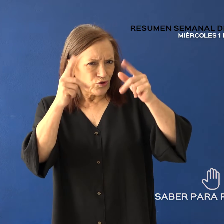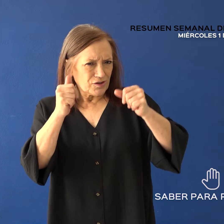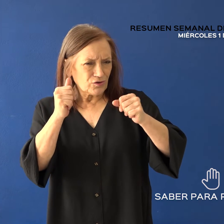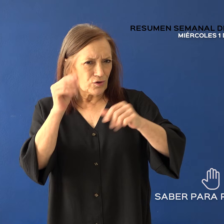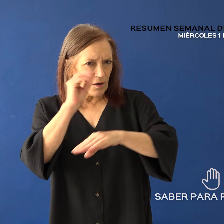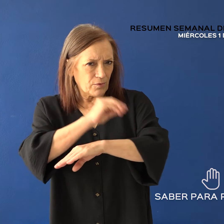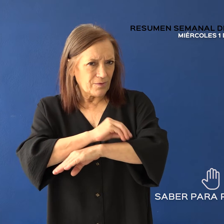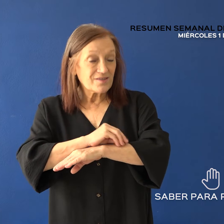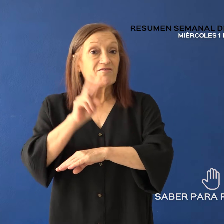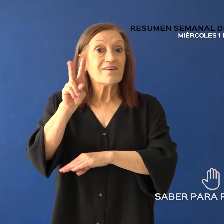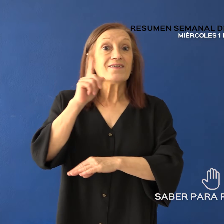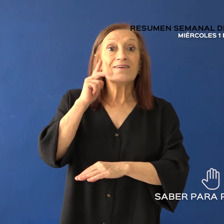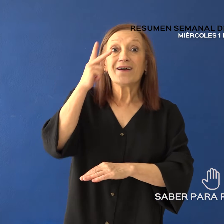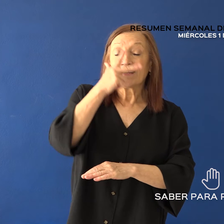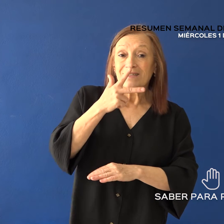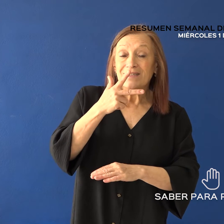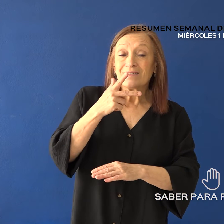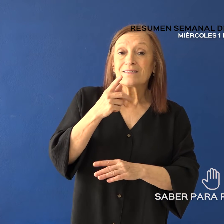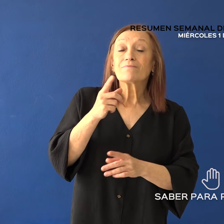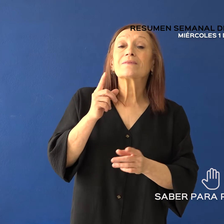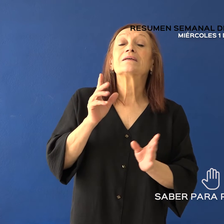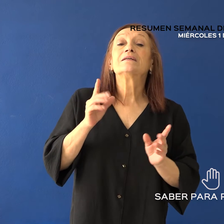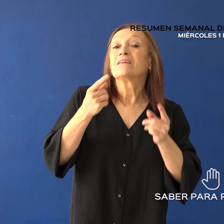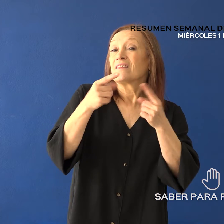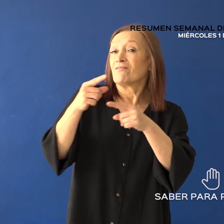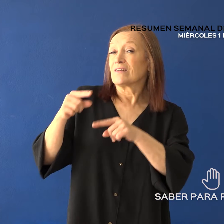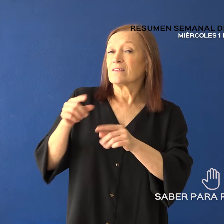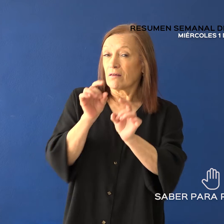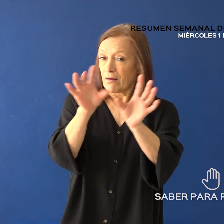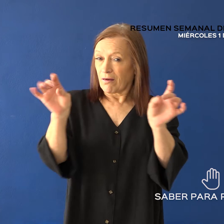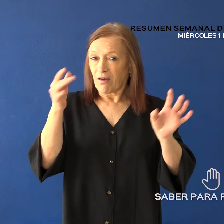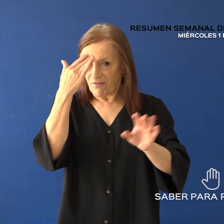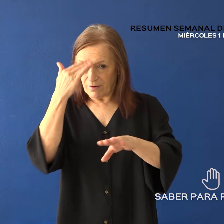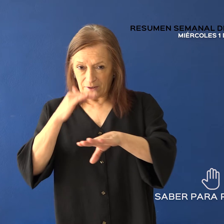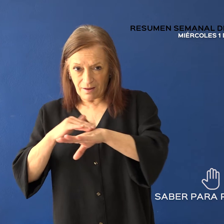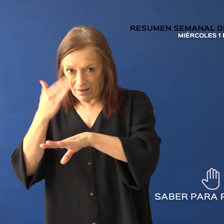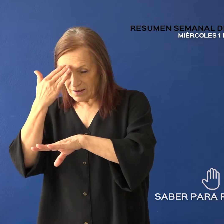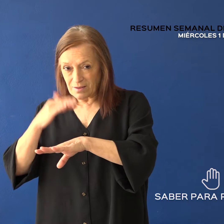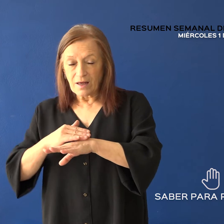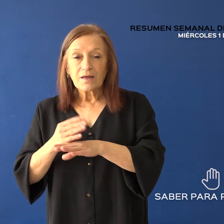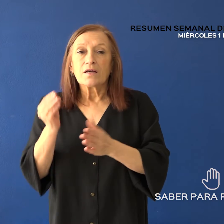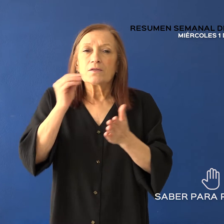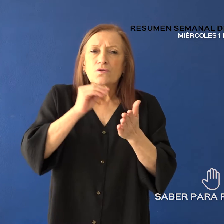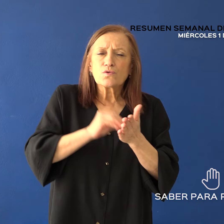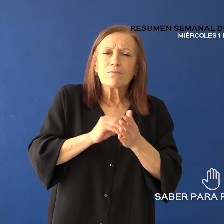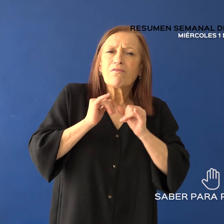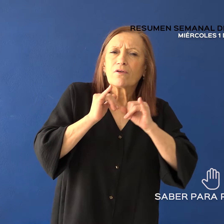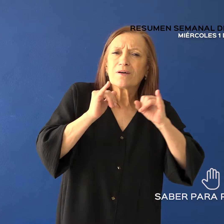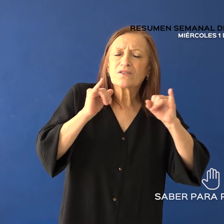de VIH, Sida, ITC y Hepatitis, se suma, dando a conocer a la comunidad,